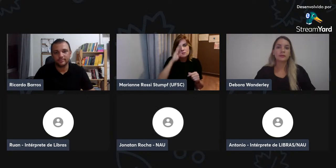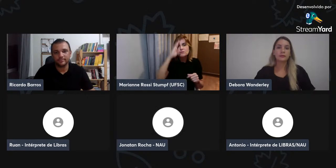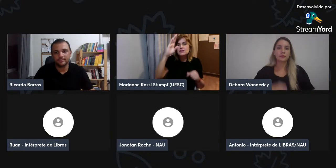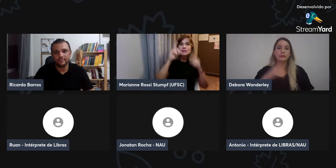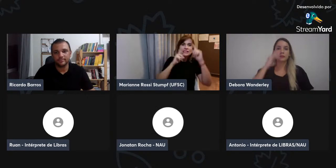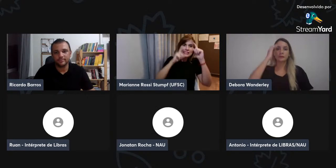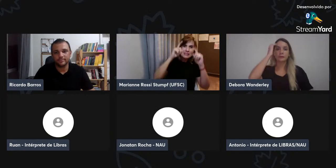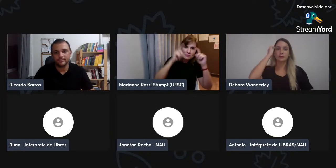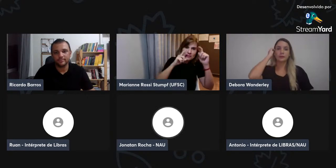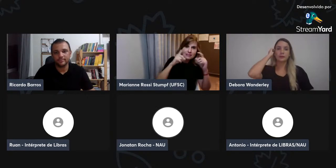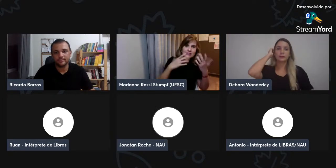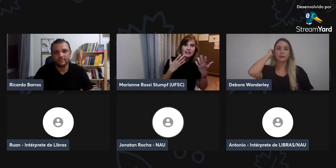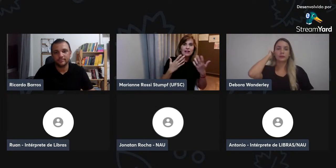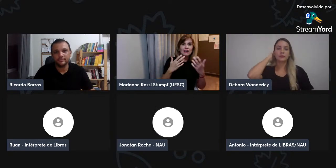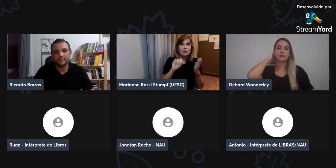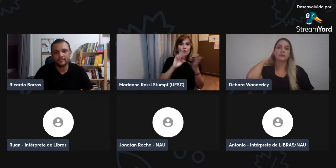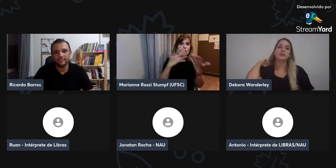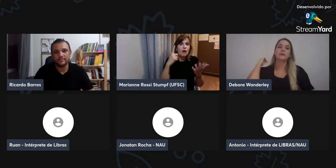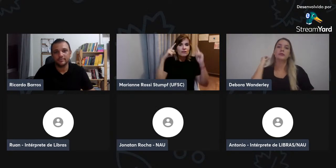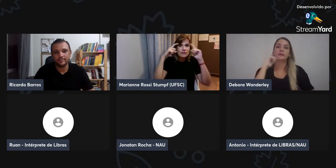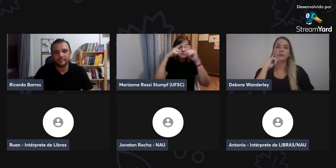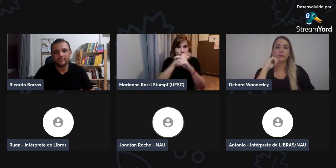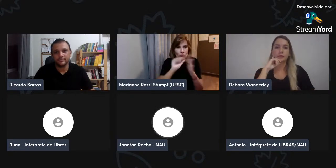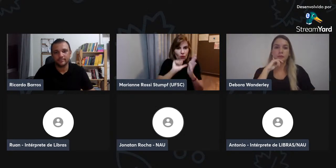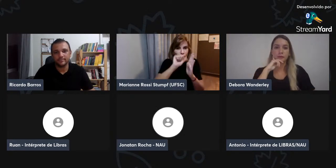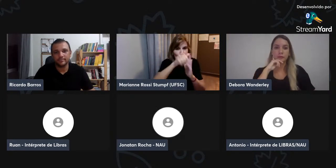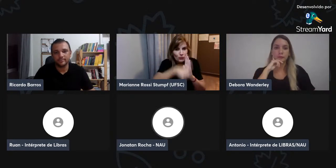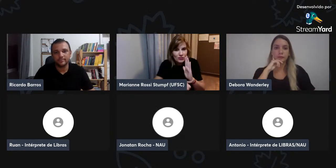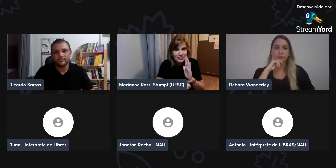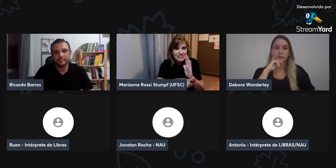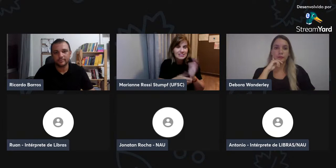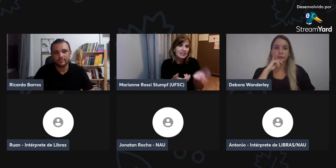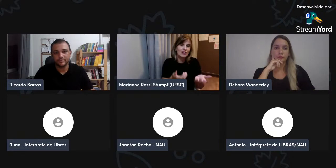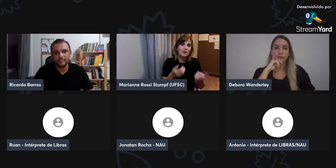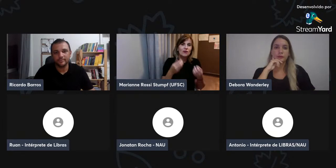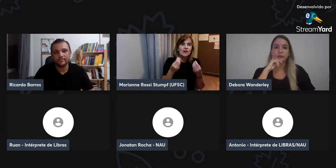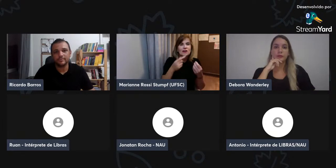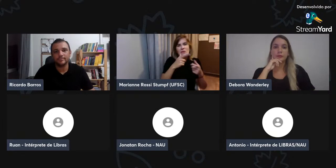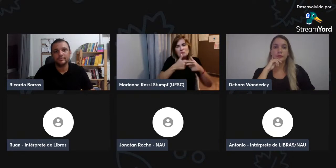não selecionar sistemas, né, então, por exemplo, principalmente,